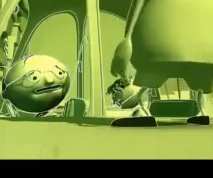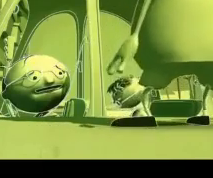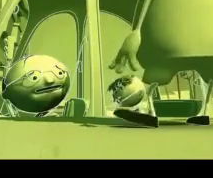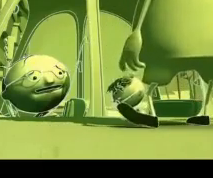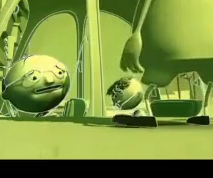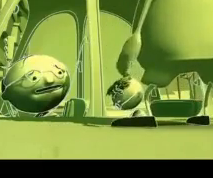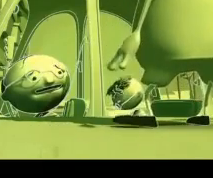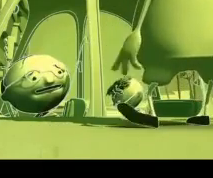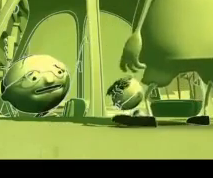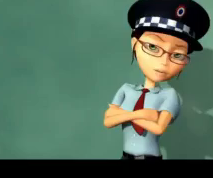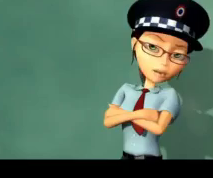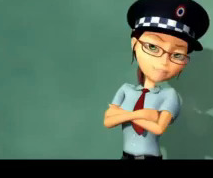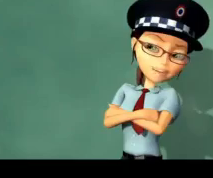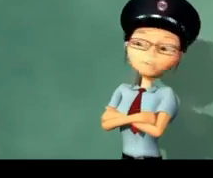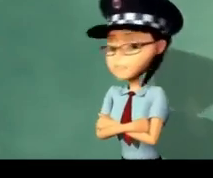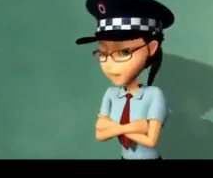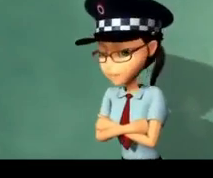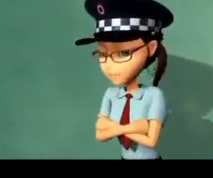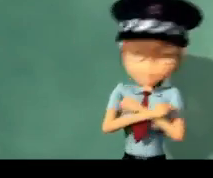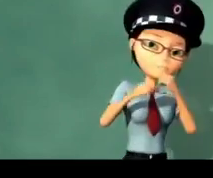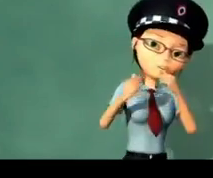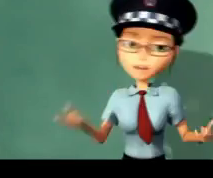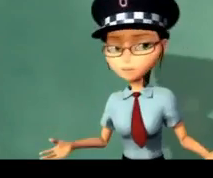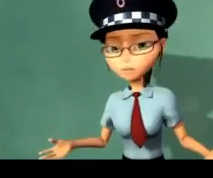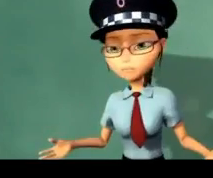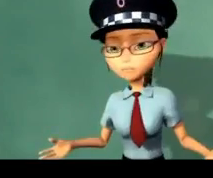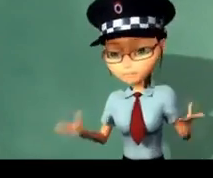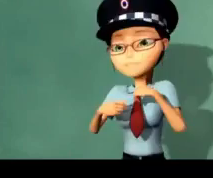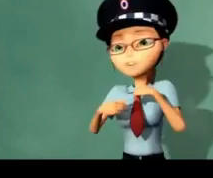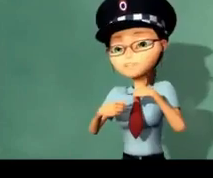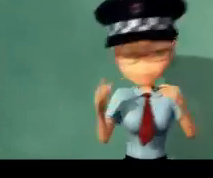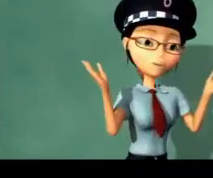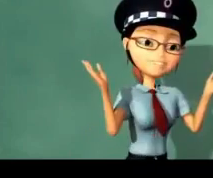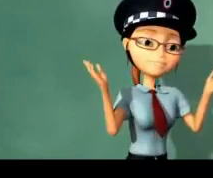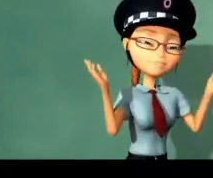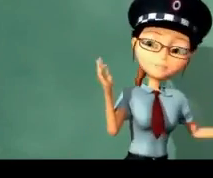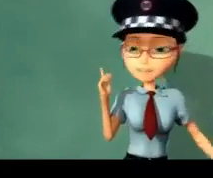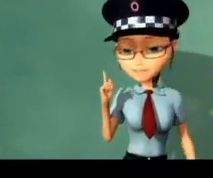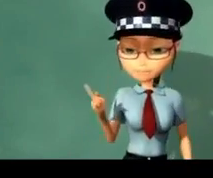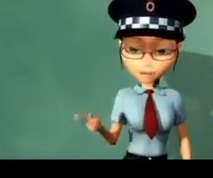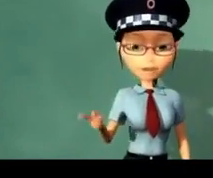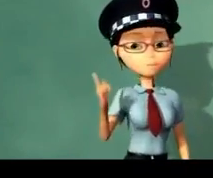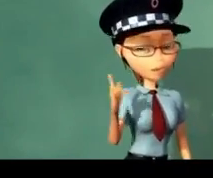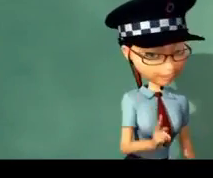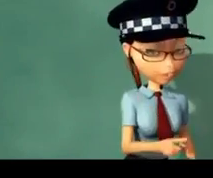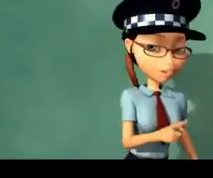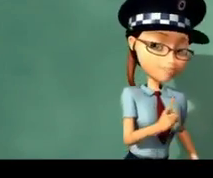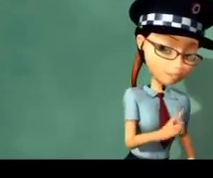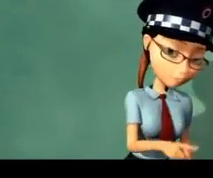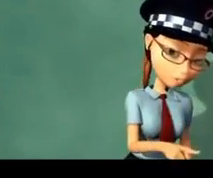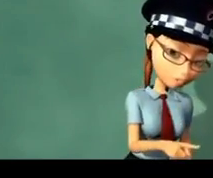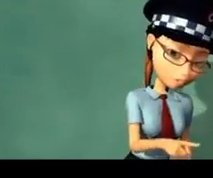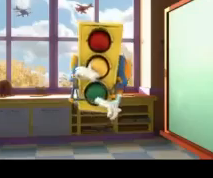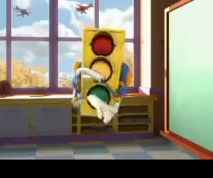El padre de Víctor lo ha hecho muy mal. Ha estropeado el coche y además tendrá que pagar una multa,